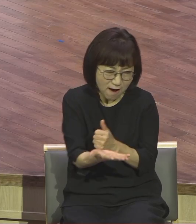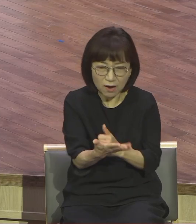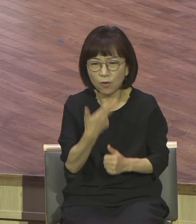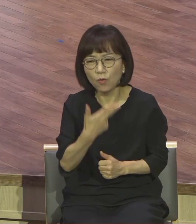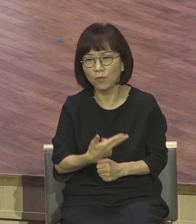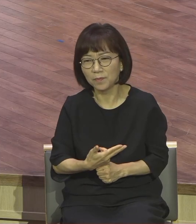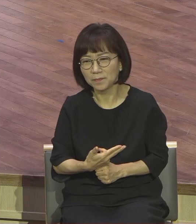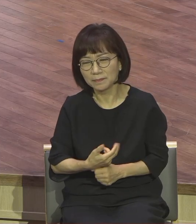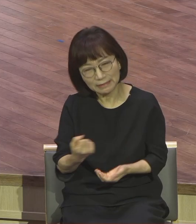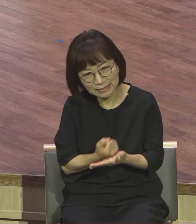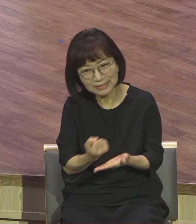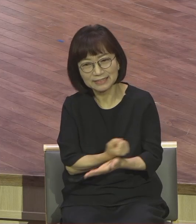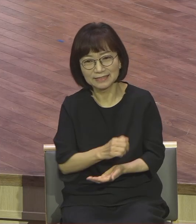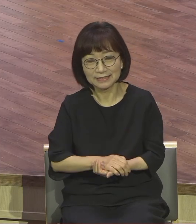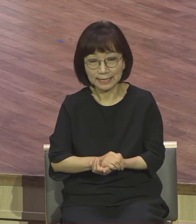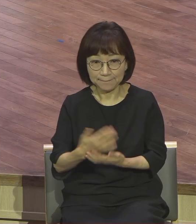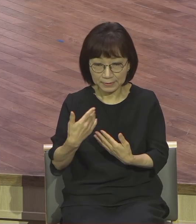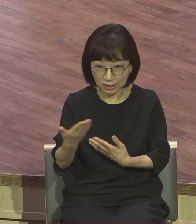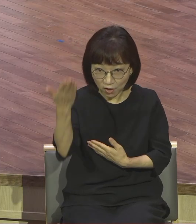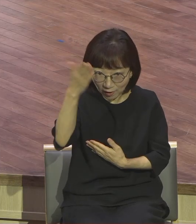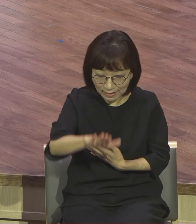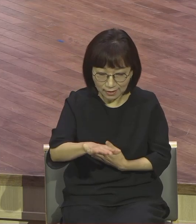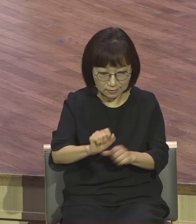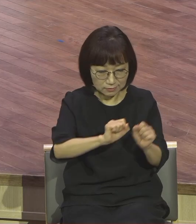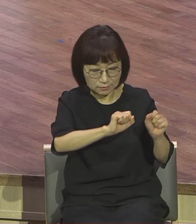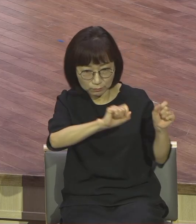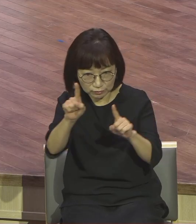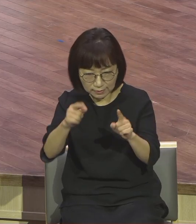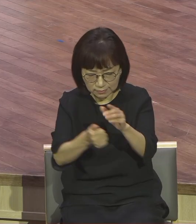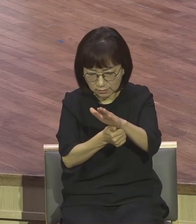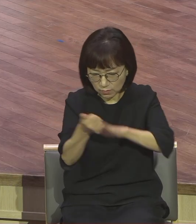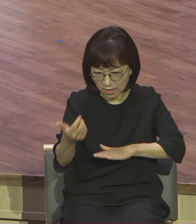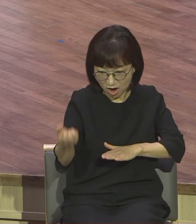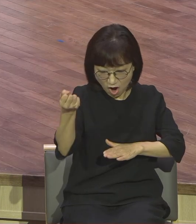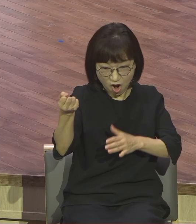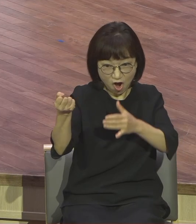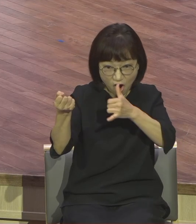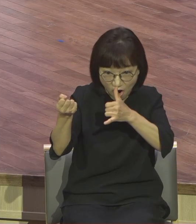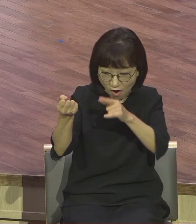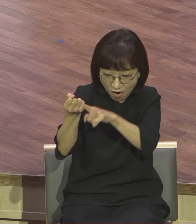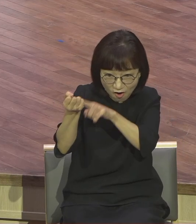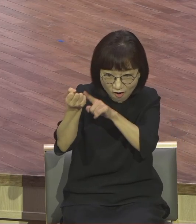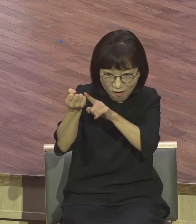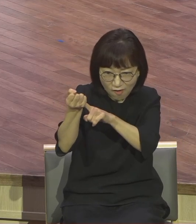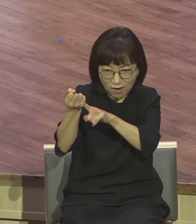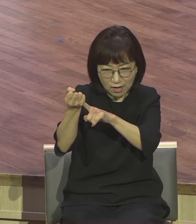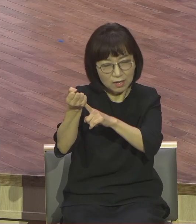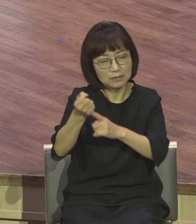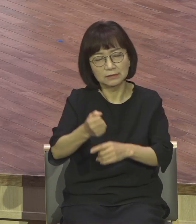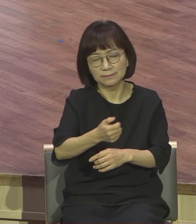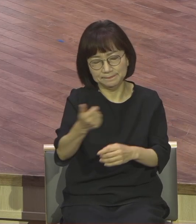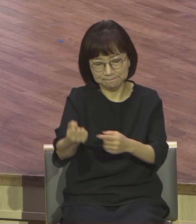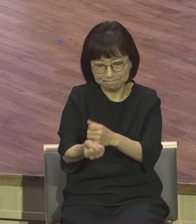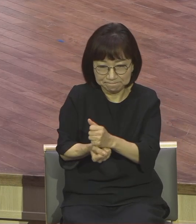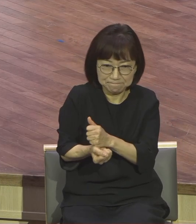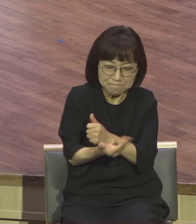부활의 이 산소망을 가지고 사느냐? 안 사느냐? 이거는 천량기 차이.